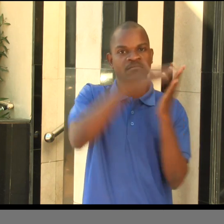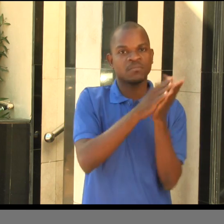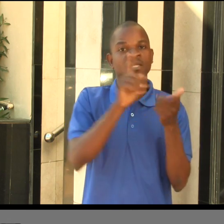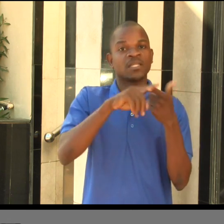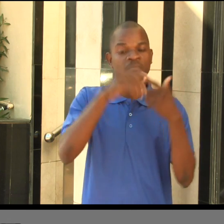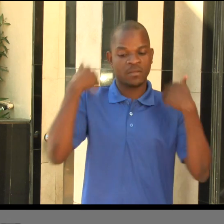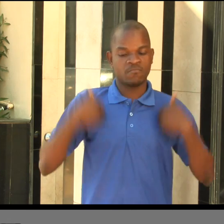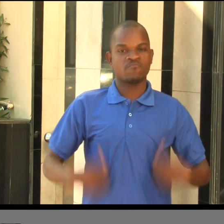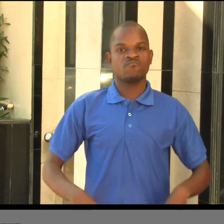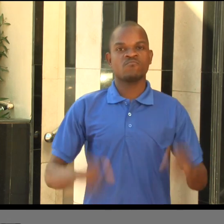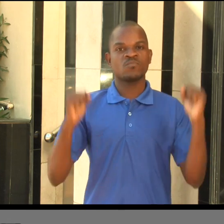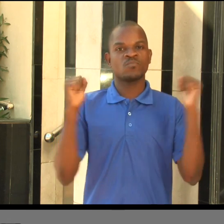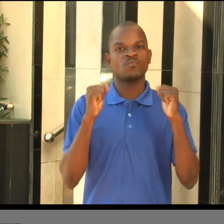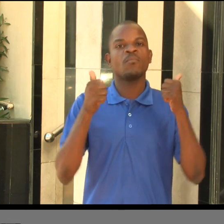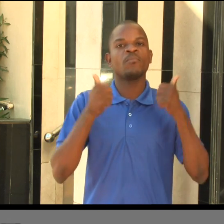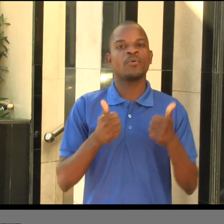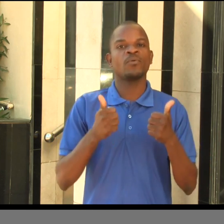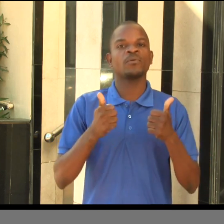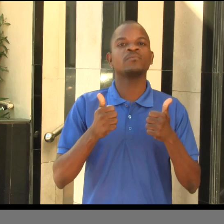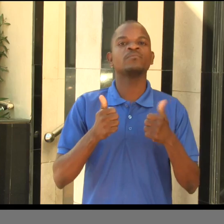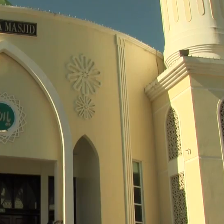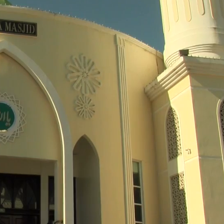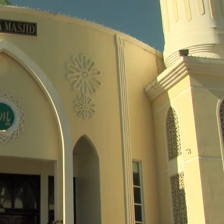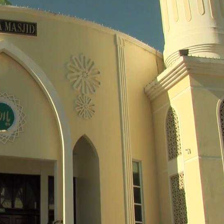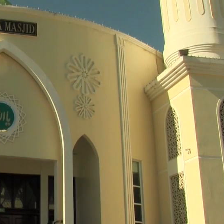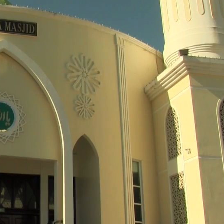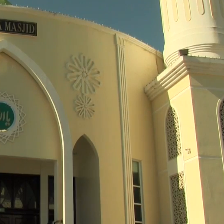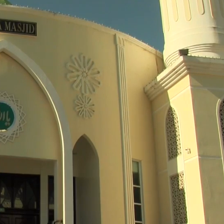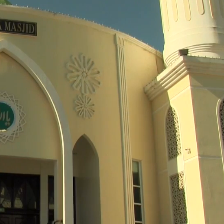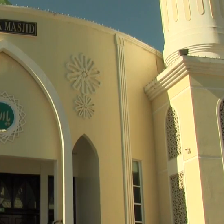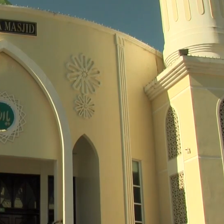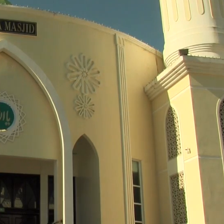e que esteja a gozar de boa saúde. Música